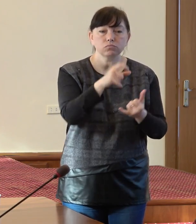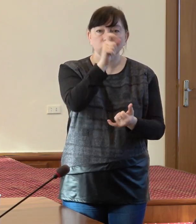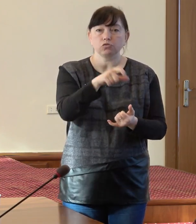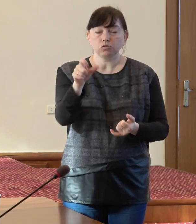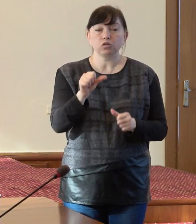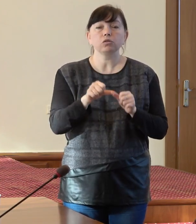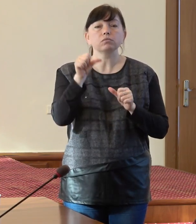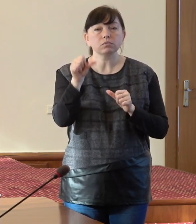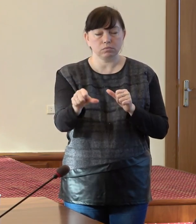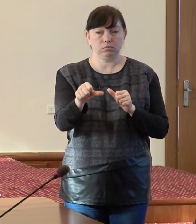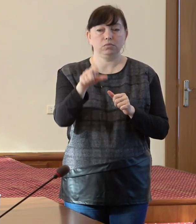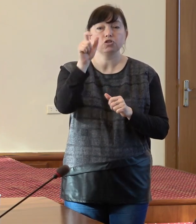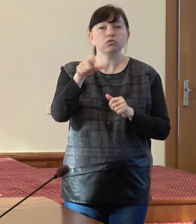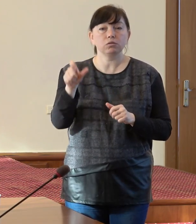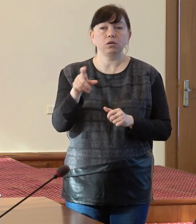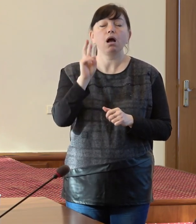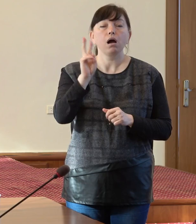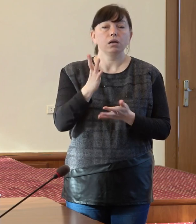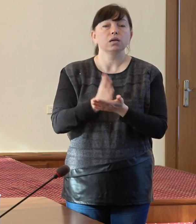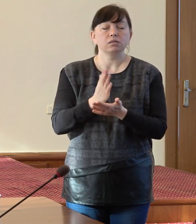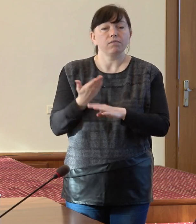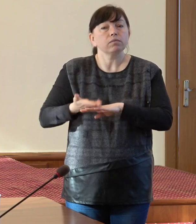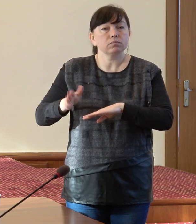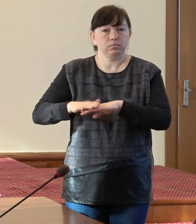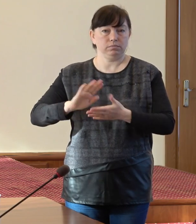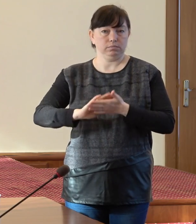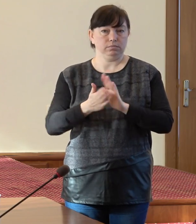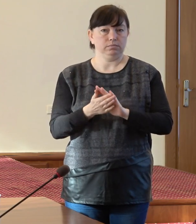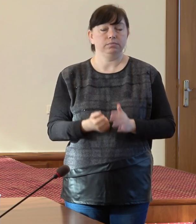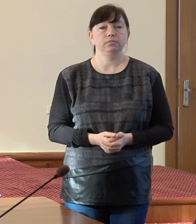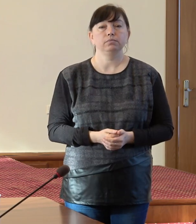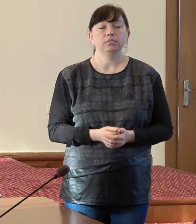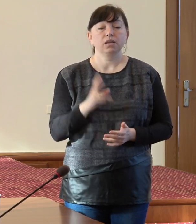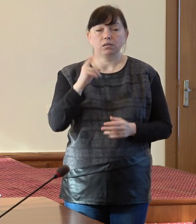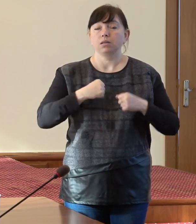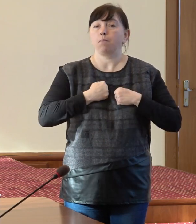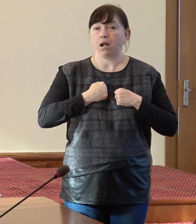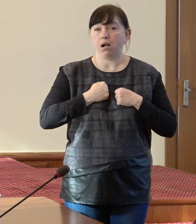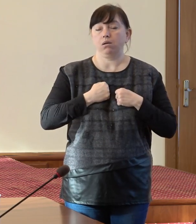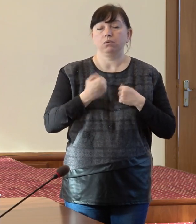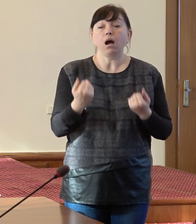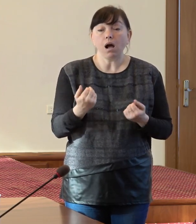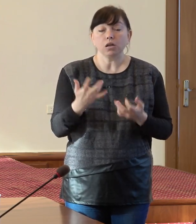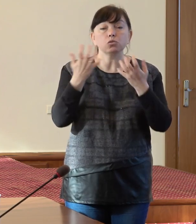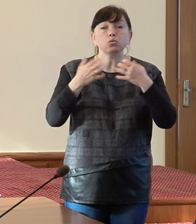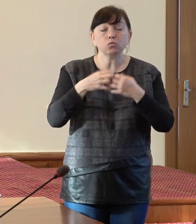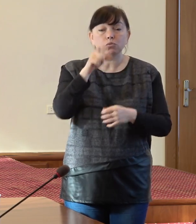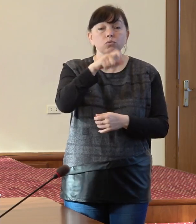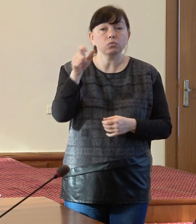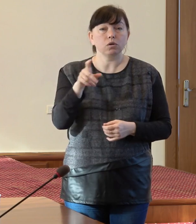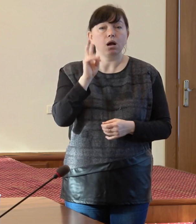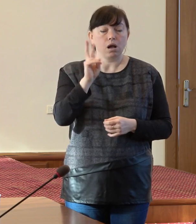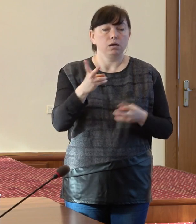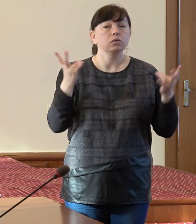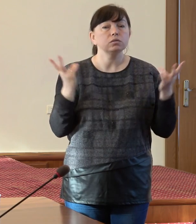și, în special, grijă față de cetățean al aflat în dificultate. Din păcate, astăzi, numărul celor care